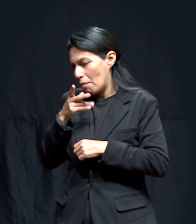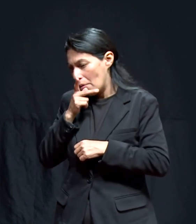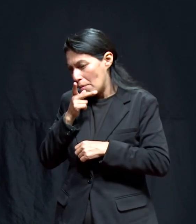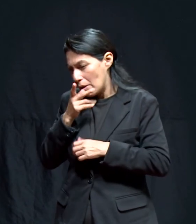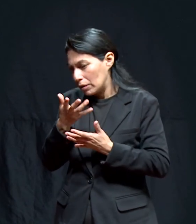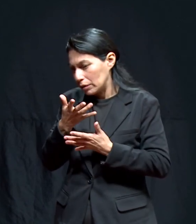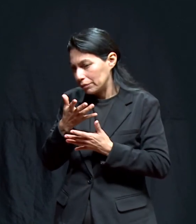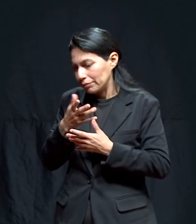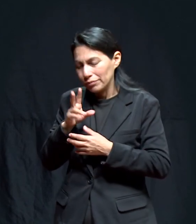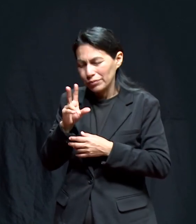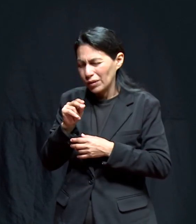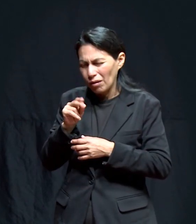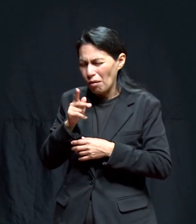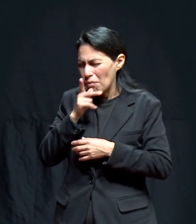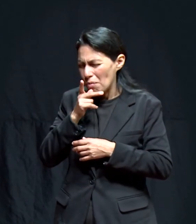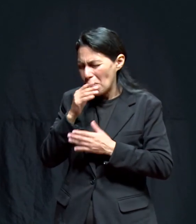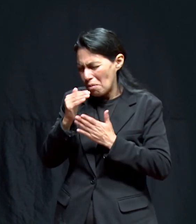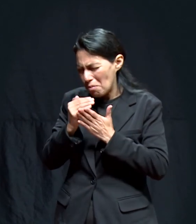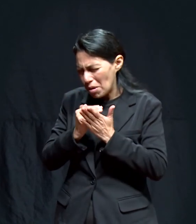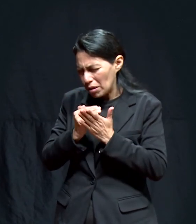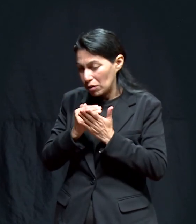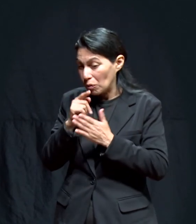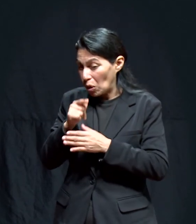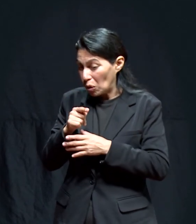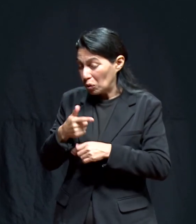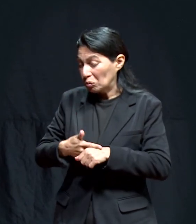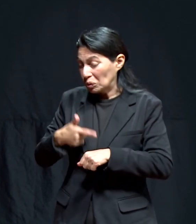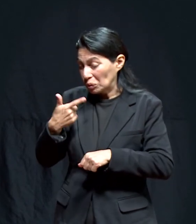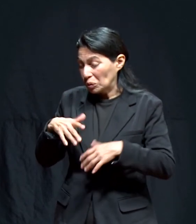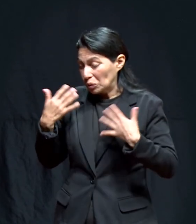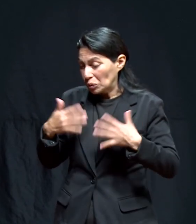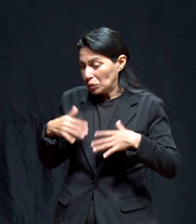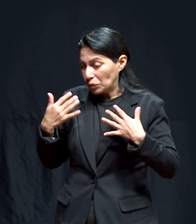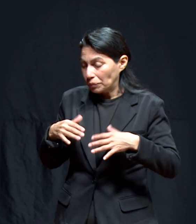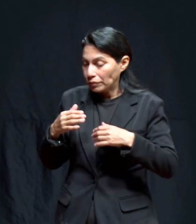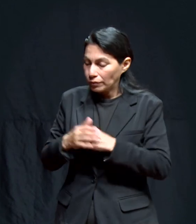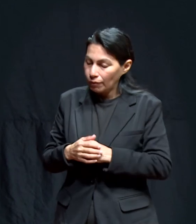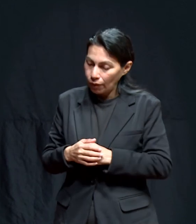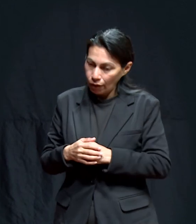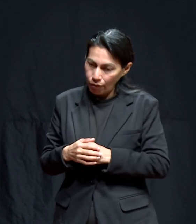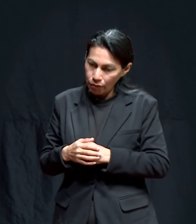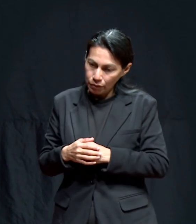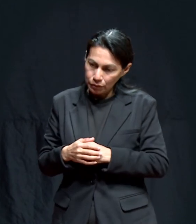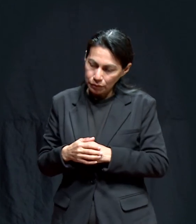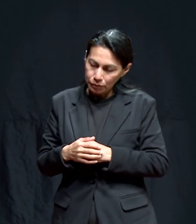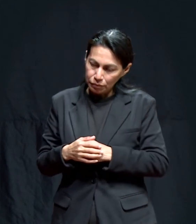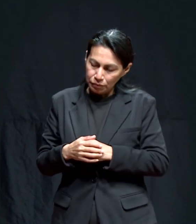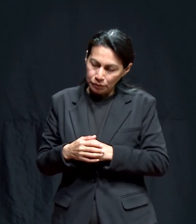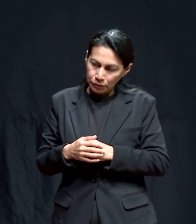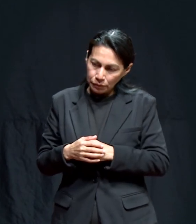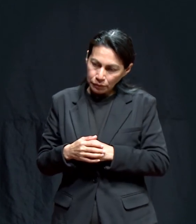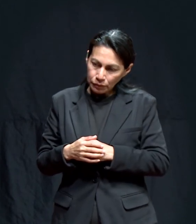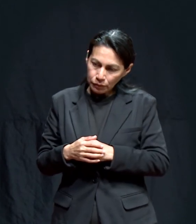ahora dásela a tu papá también. No, mi papá tiene poco, dice, pero tú sí estás hasta arriba, me dice.